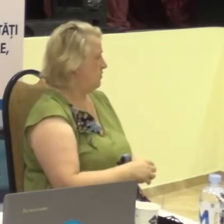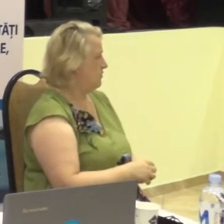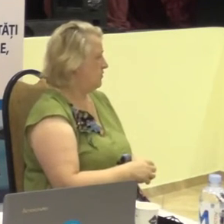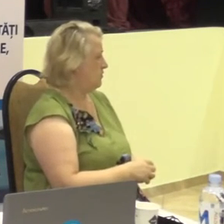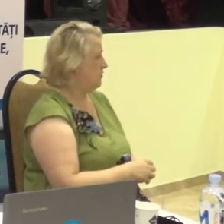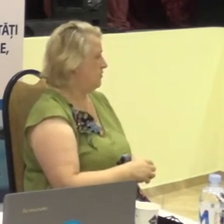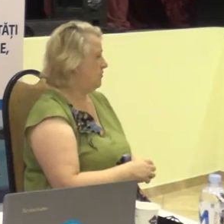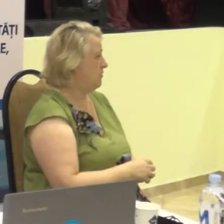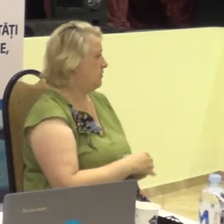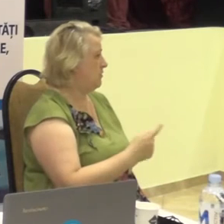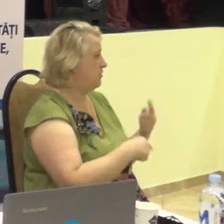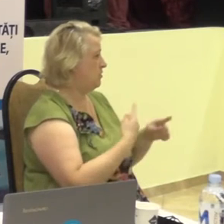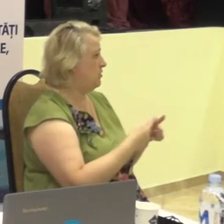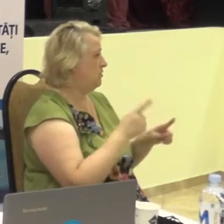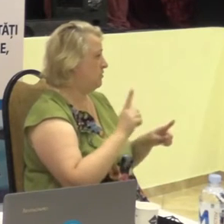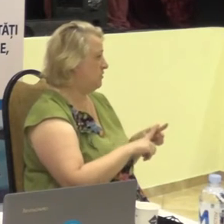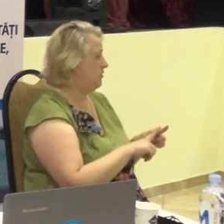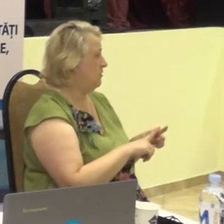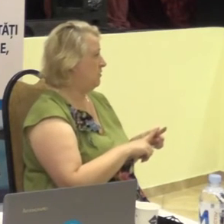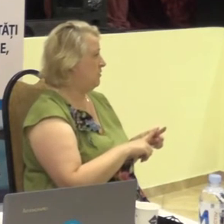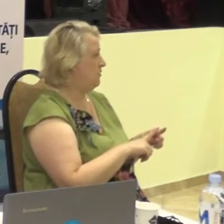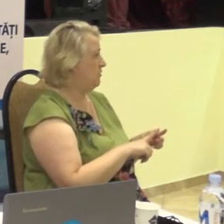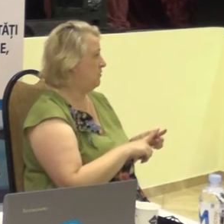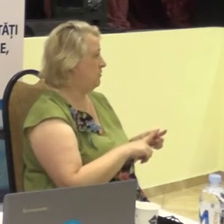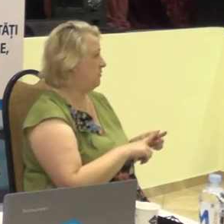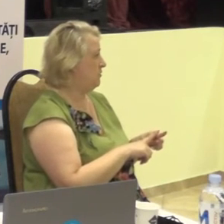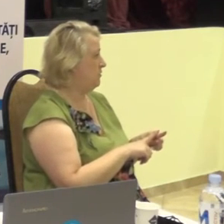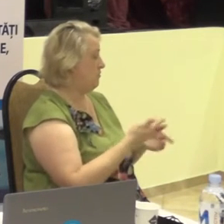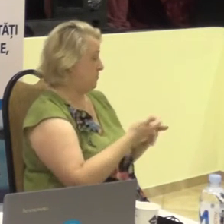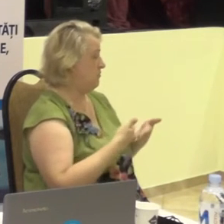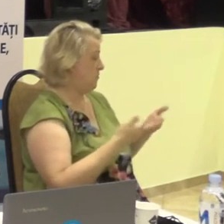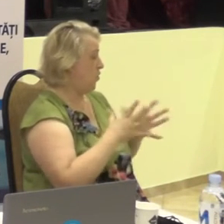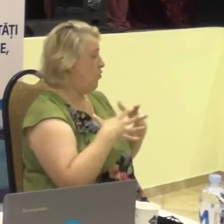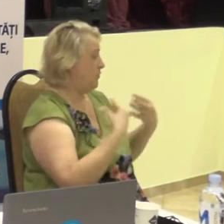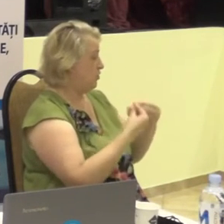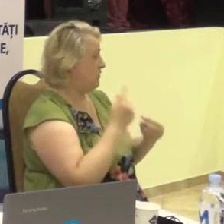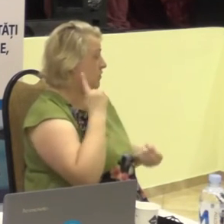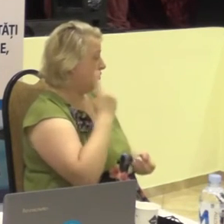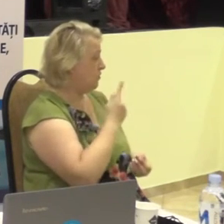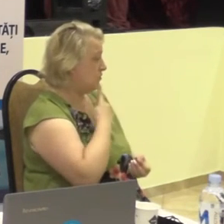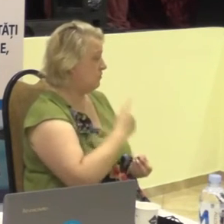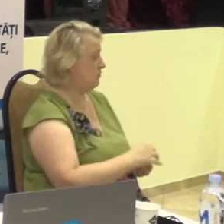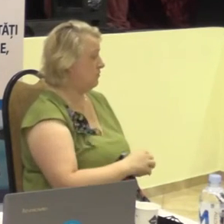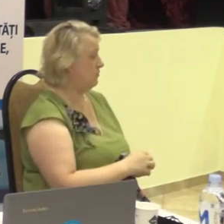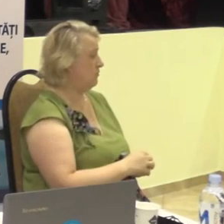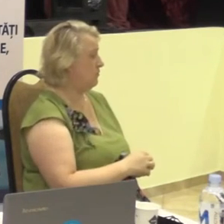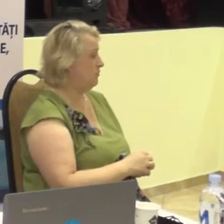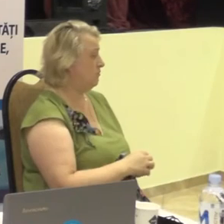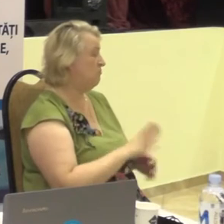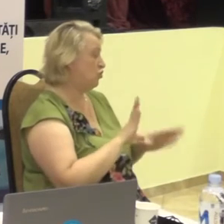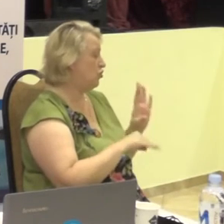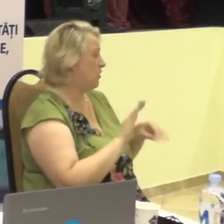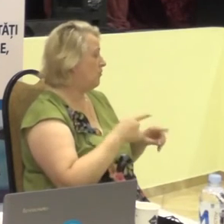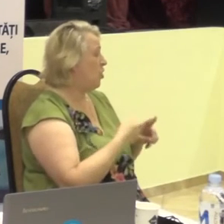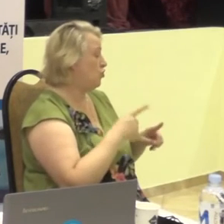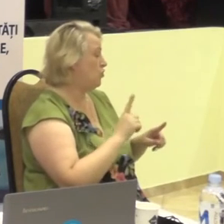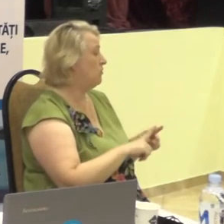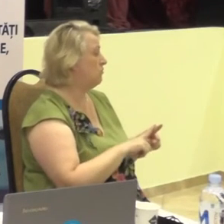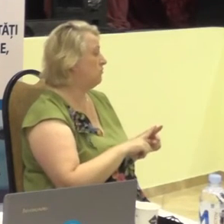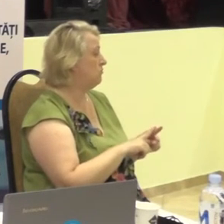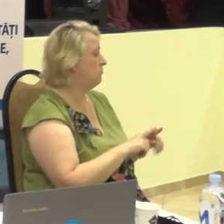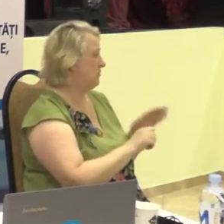aceasta, noi, Asociația Sotrilor încălcăm că este